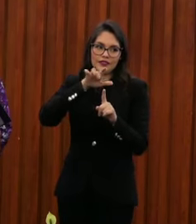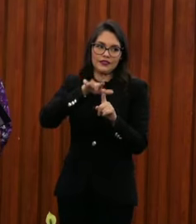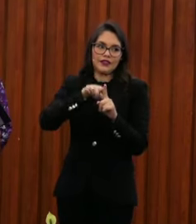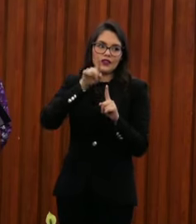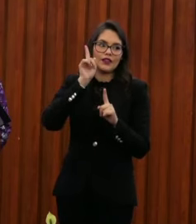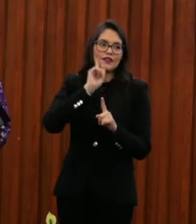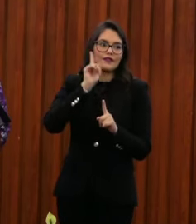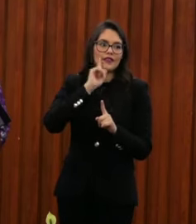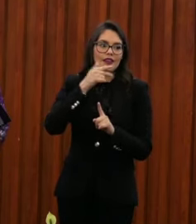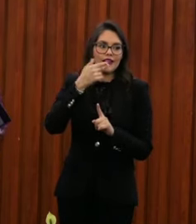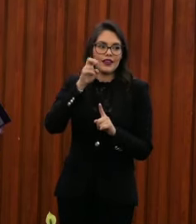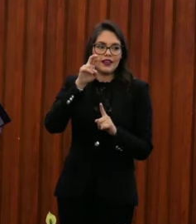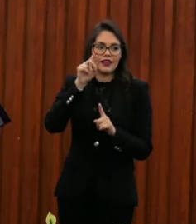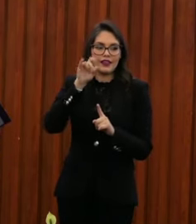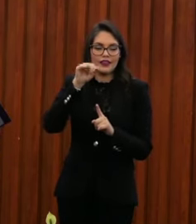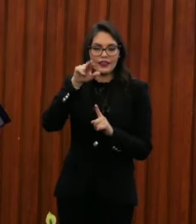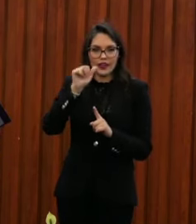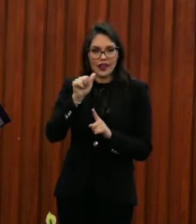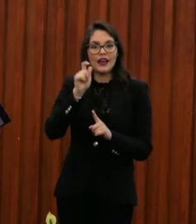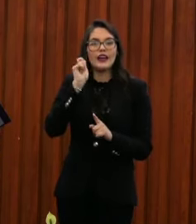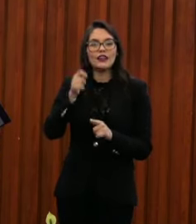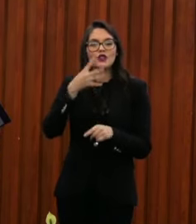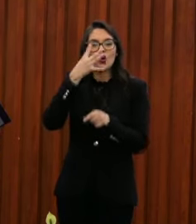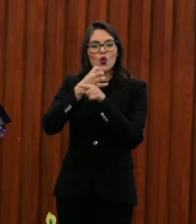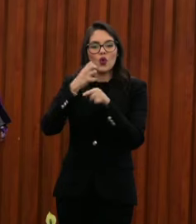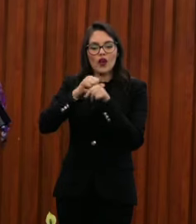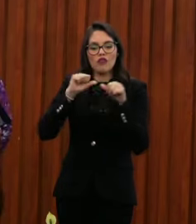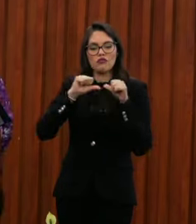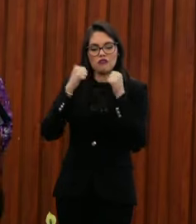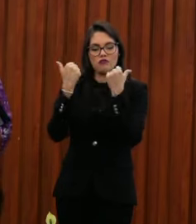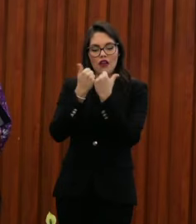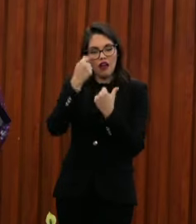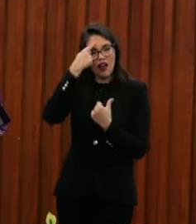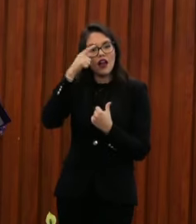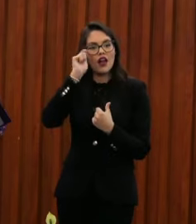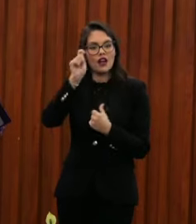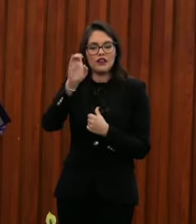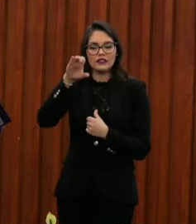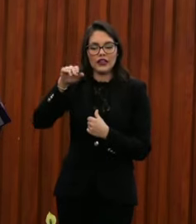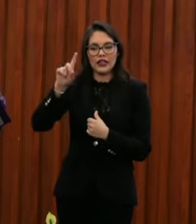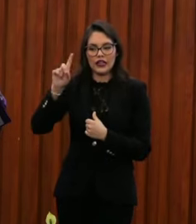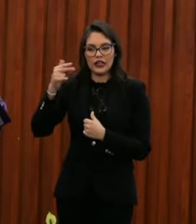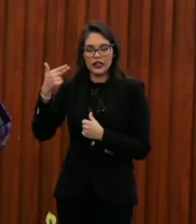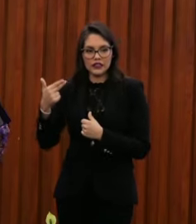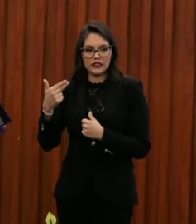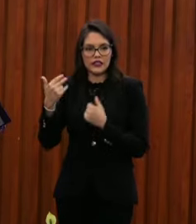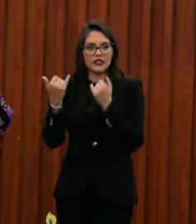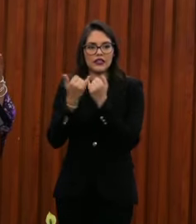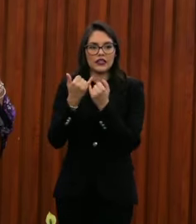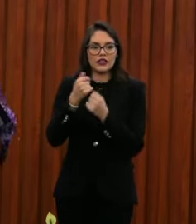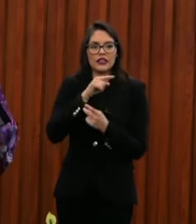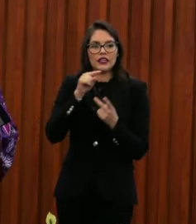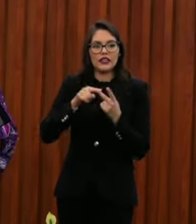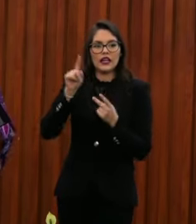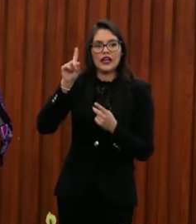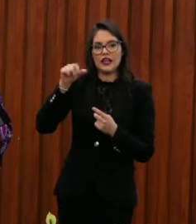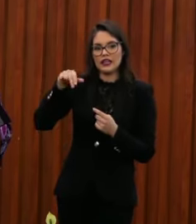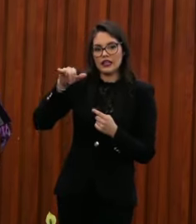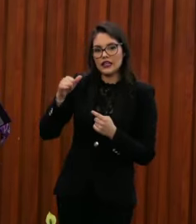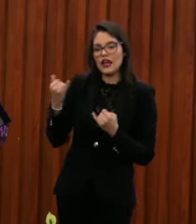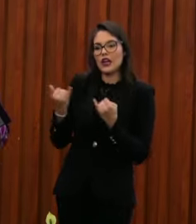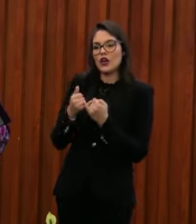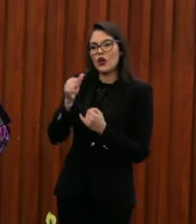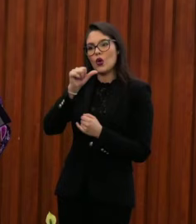visitadora de la Comisión Nacional, que de hecho lleva la Agenda de Derechos de las Mujeres. A Dina, entre otras también las